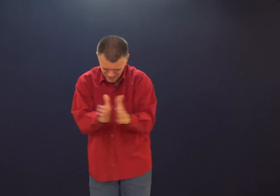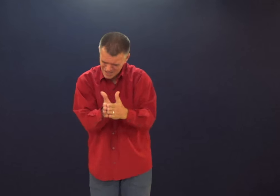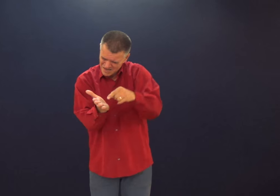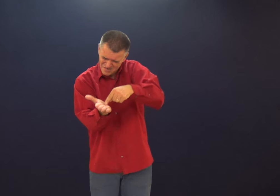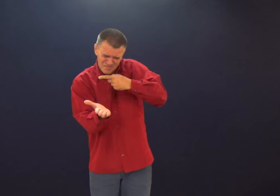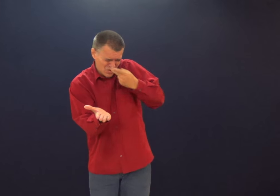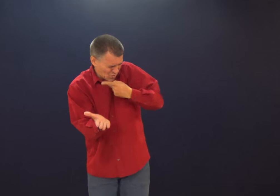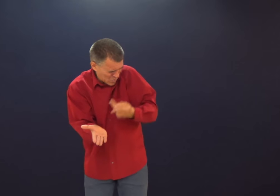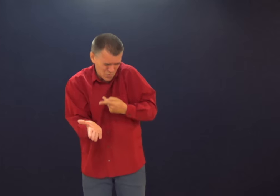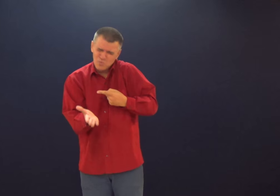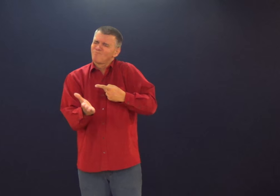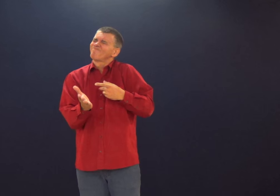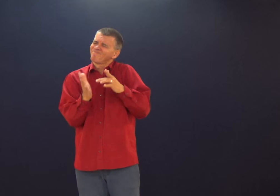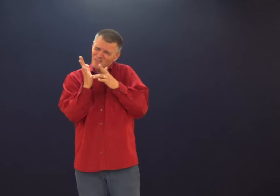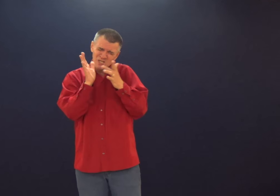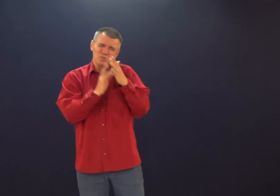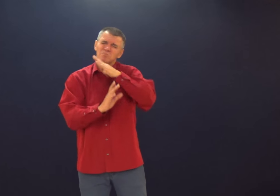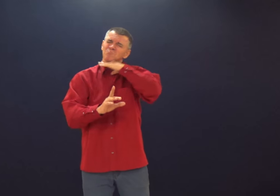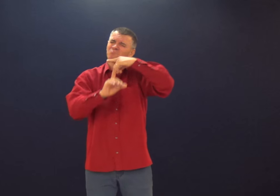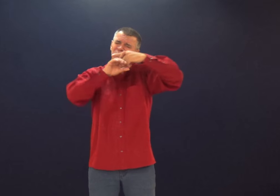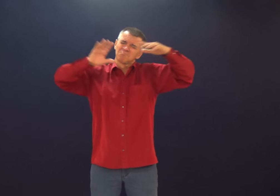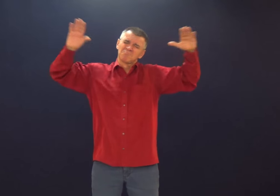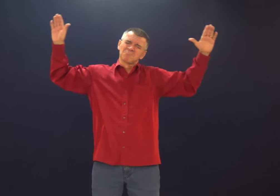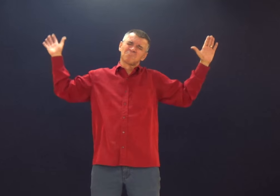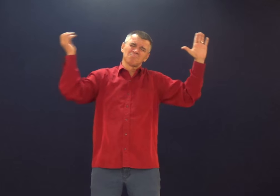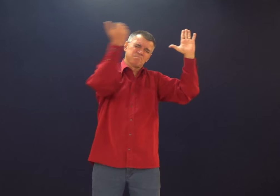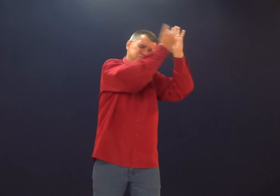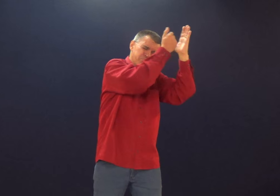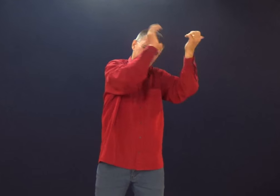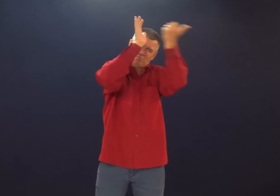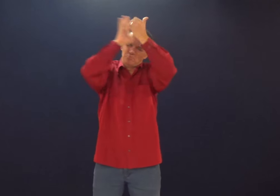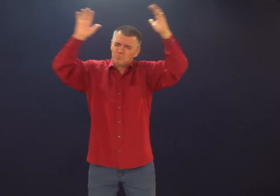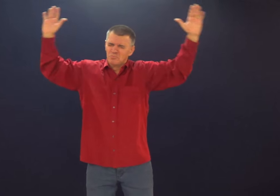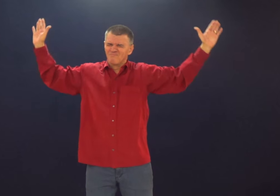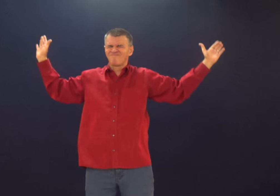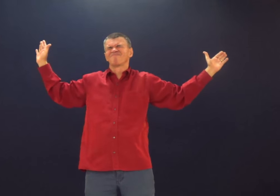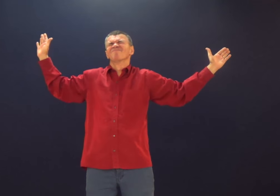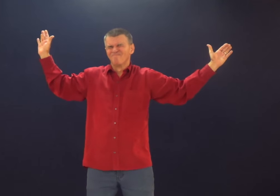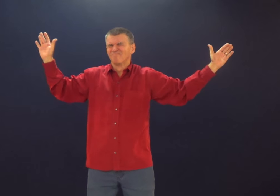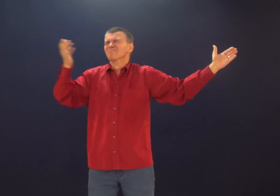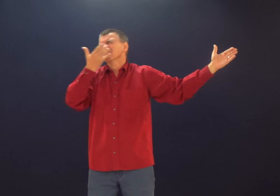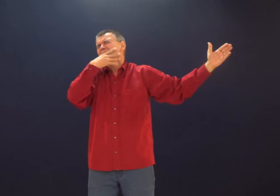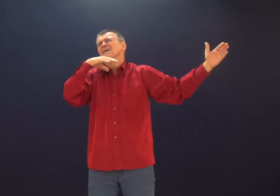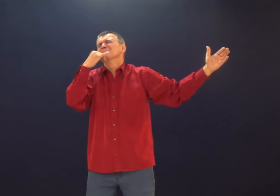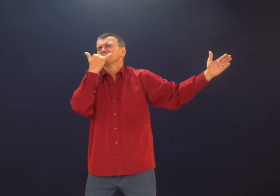é lindo. A sua palavra mostra que o Senhor morreu na cruz.